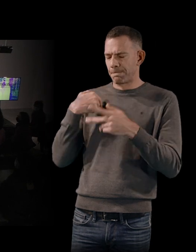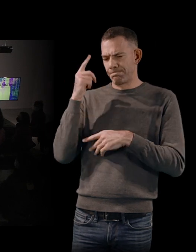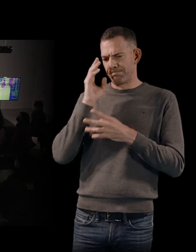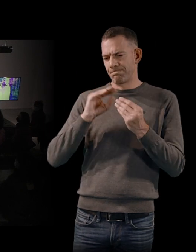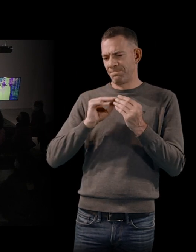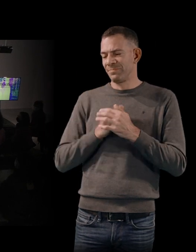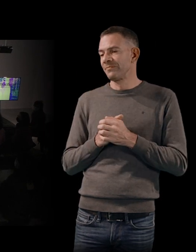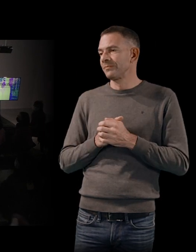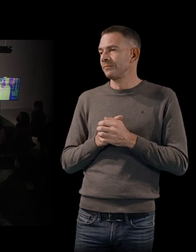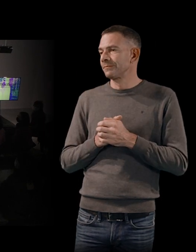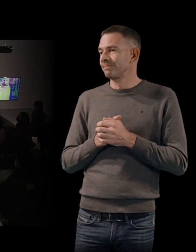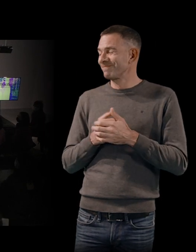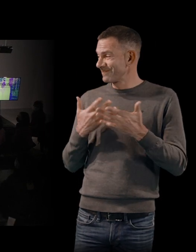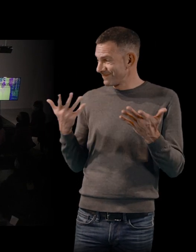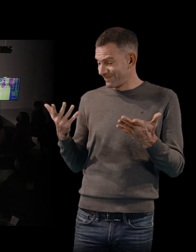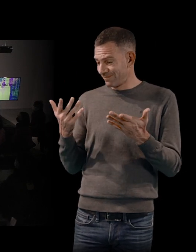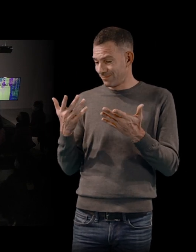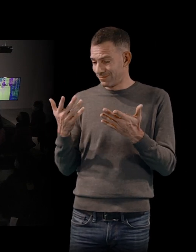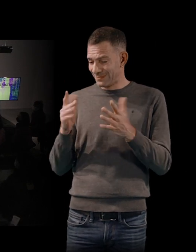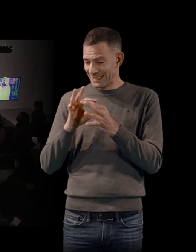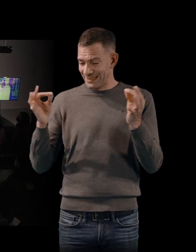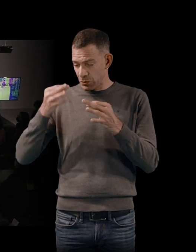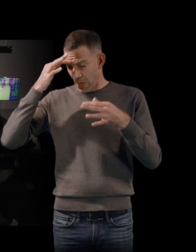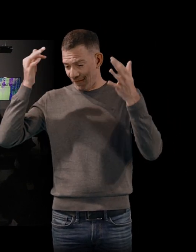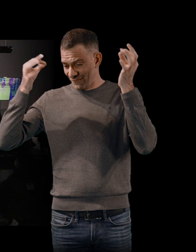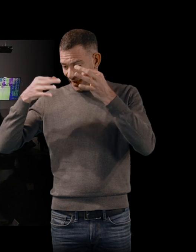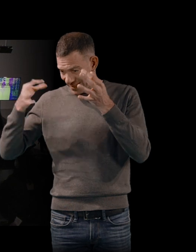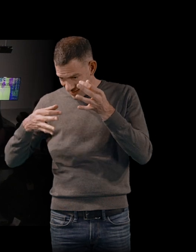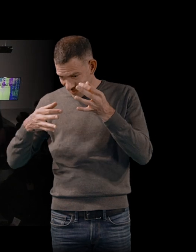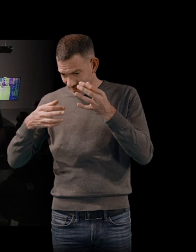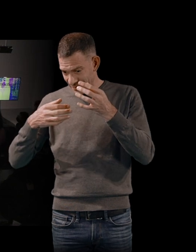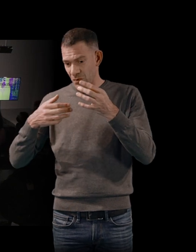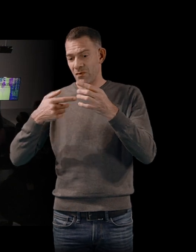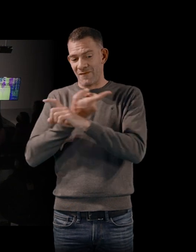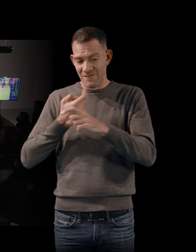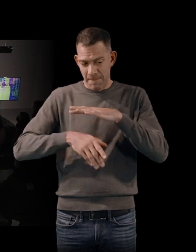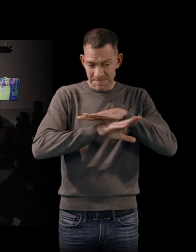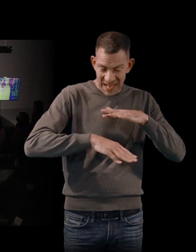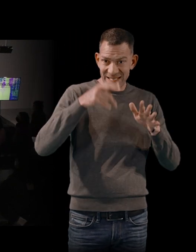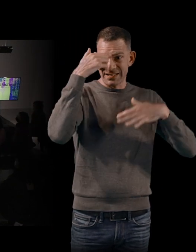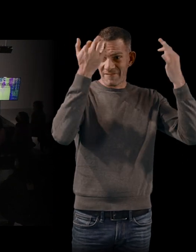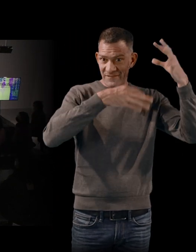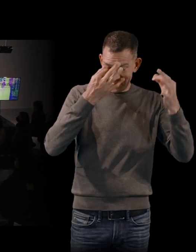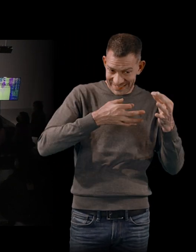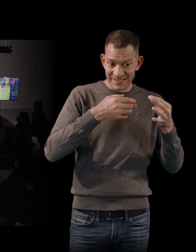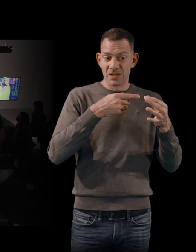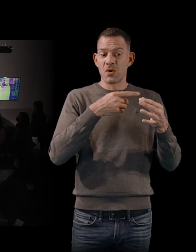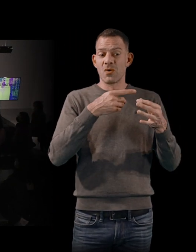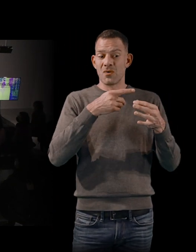de faire en fiction, sur en fiction du Brésil, vu que le film, il était fait par un Français, qui arrive